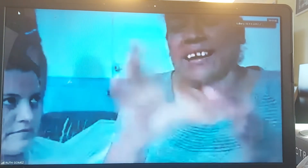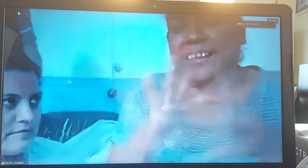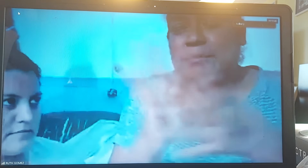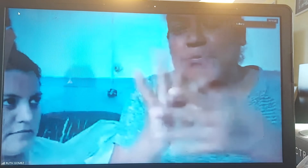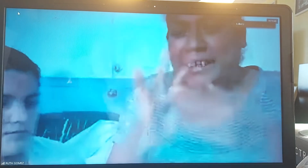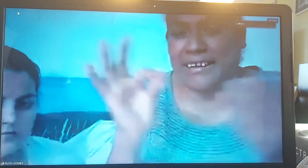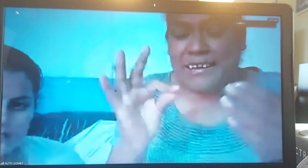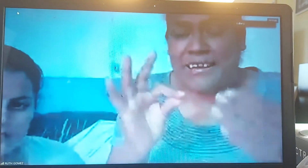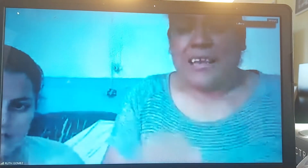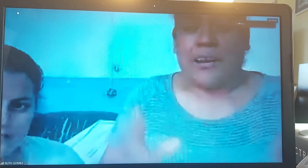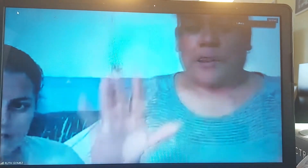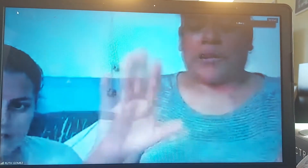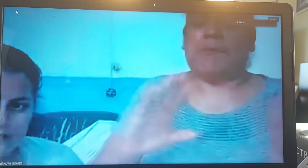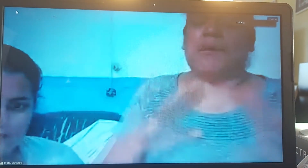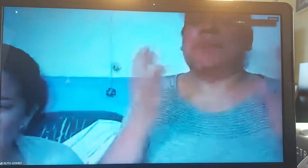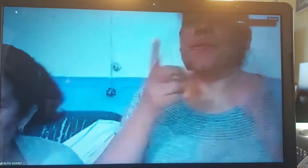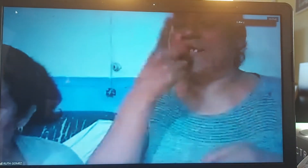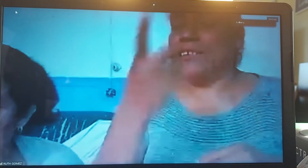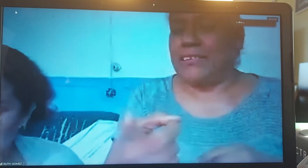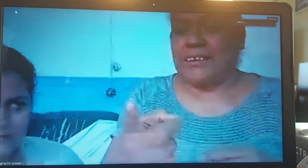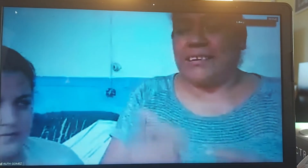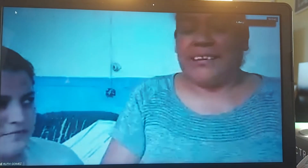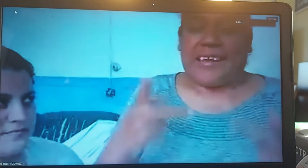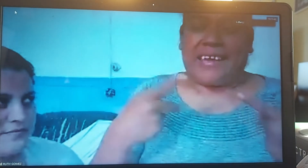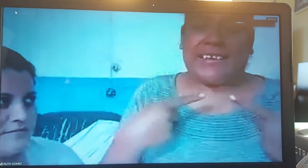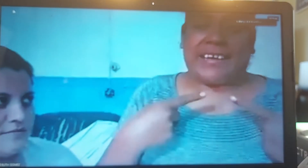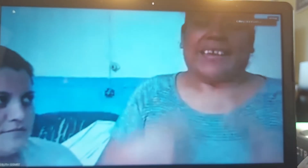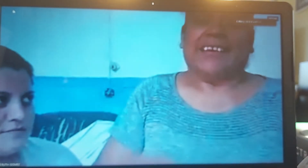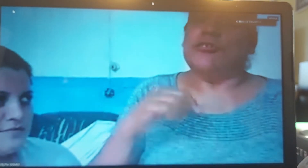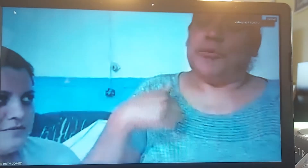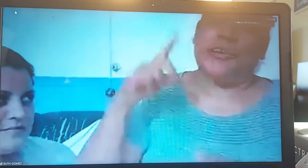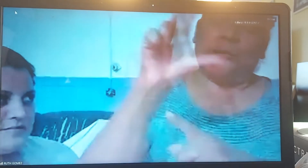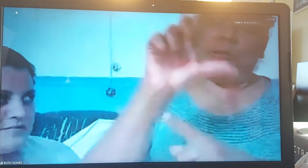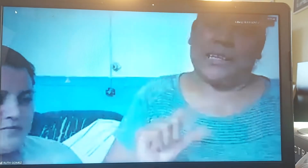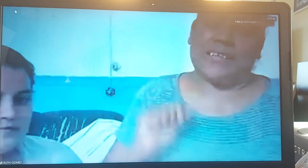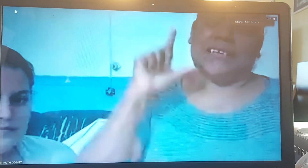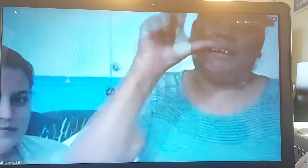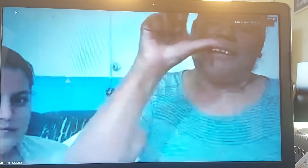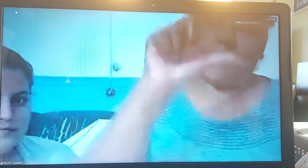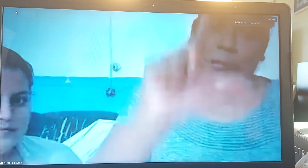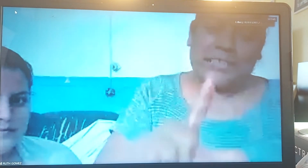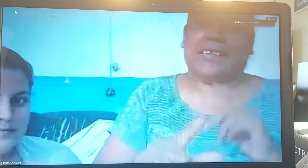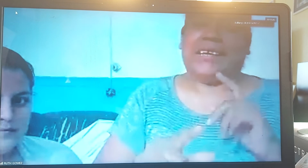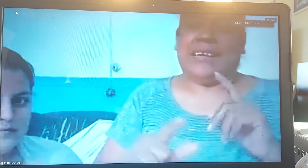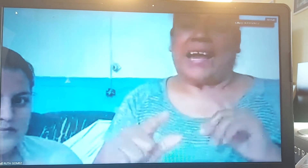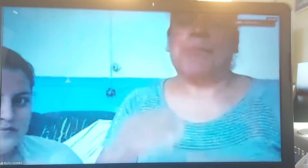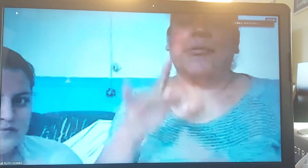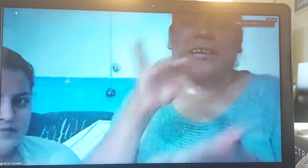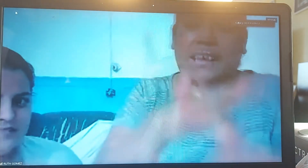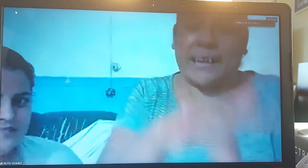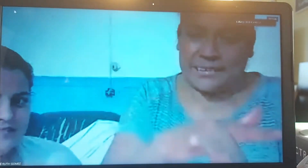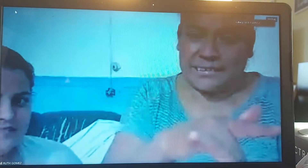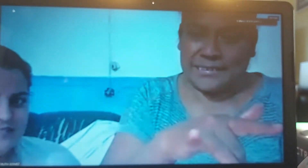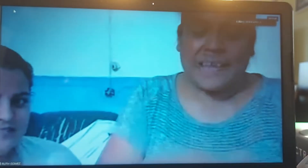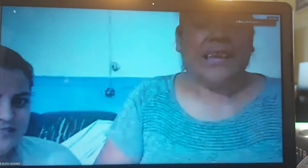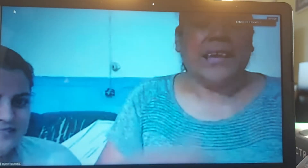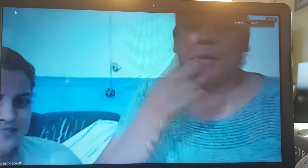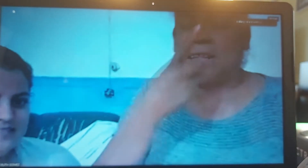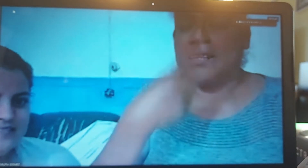y explicar lo que a me impresiona es que yo voy lunes, cada lunes a apoyarlas y me dicen,